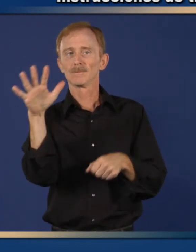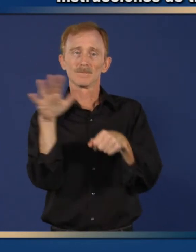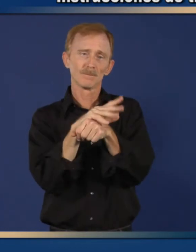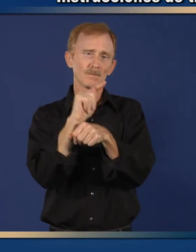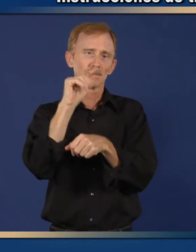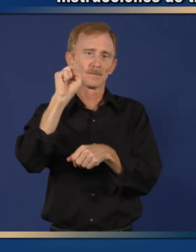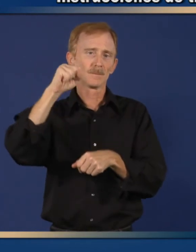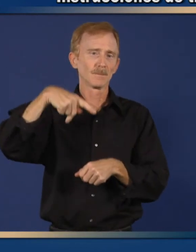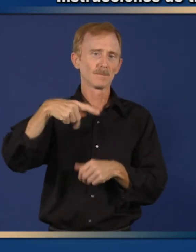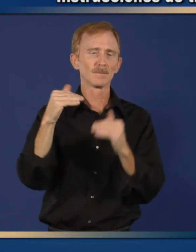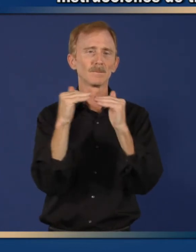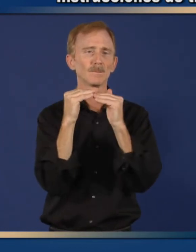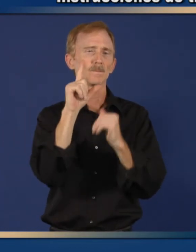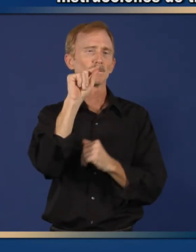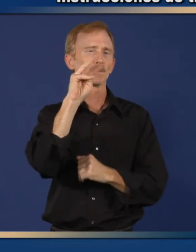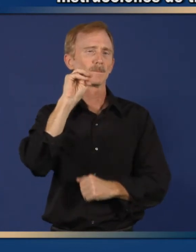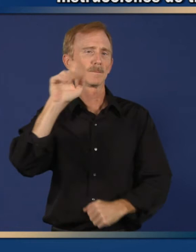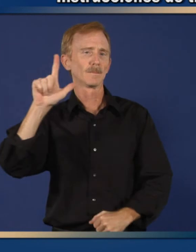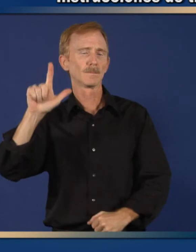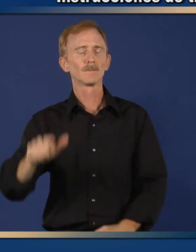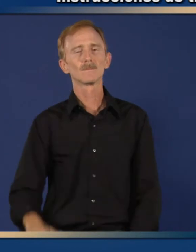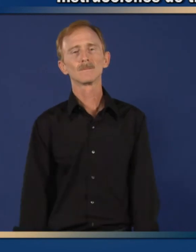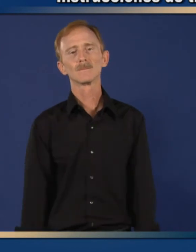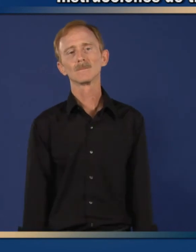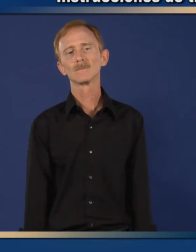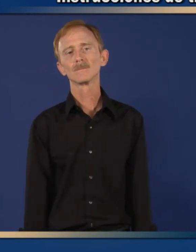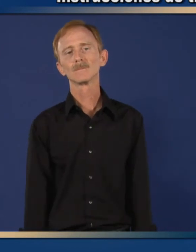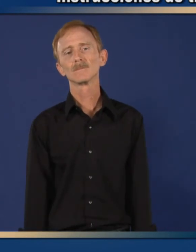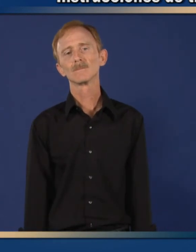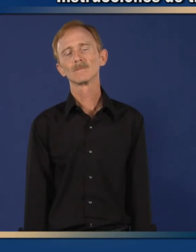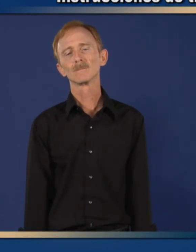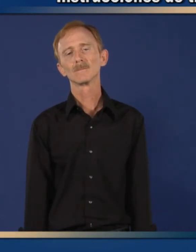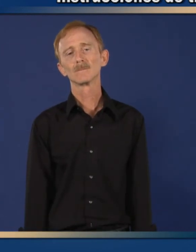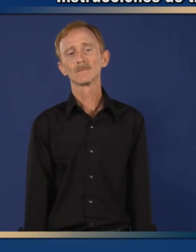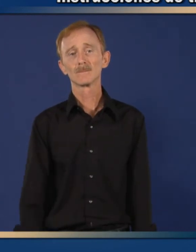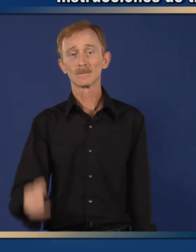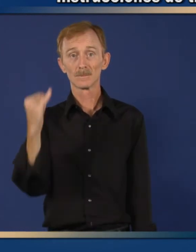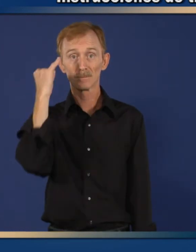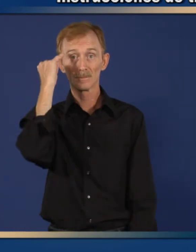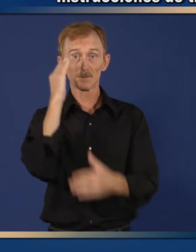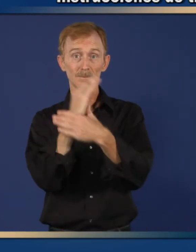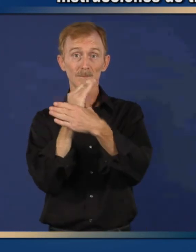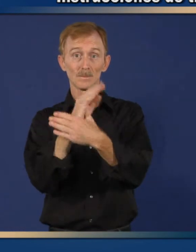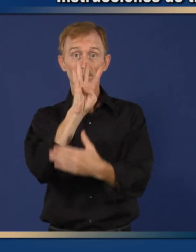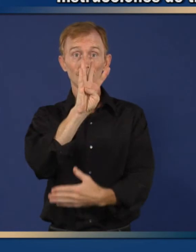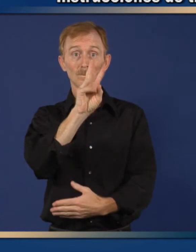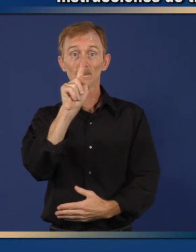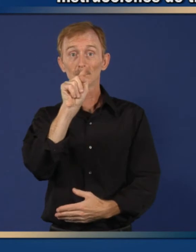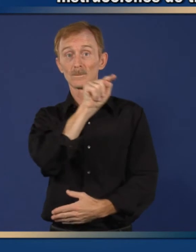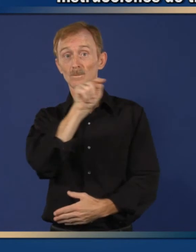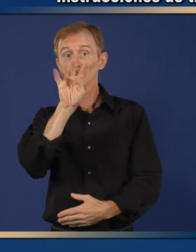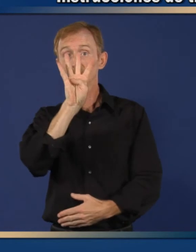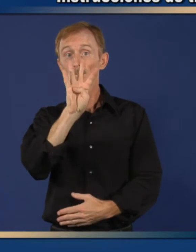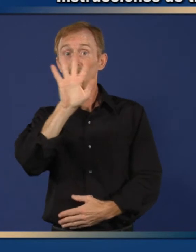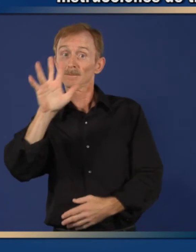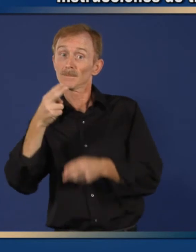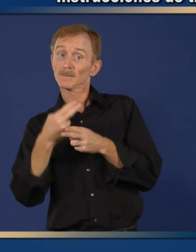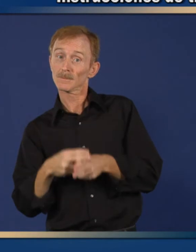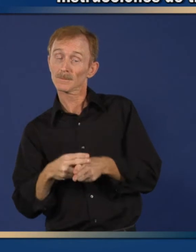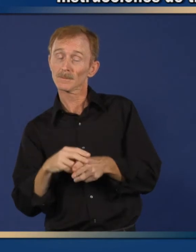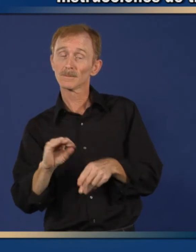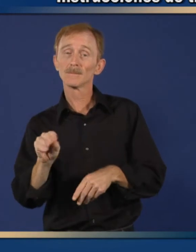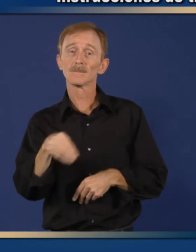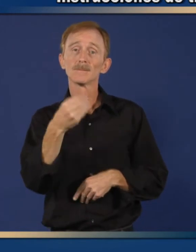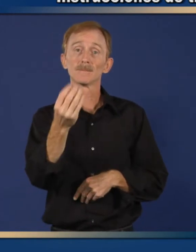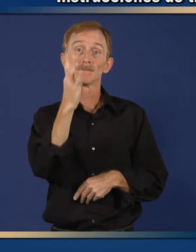libras, se le da cuatro cucharaditas o 20 mililitros de la mezcla de ciprofloxacin. Si el niño pesa de 41